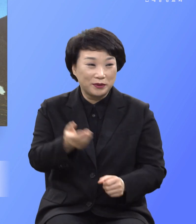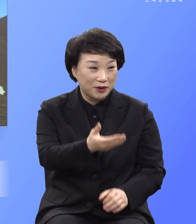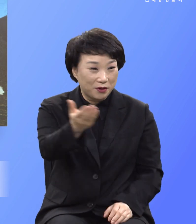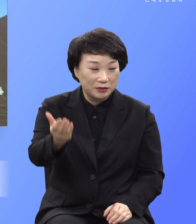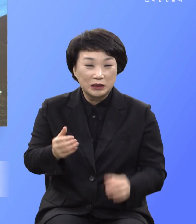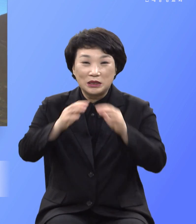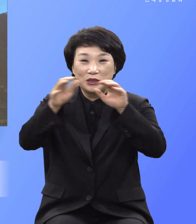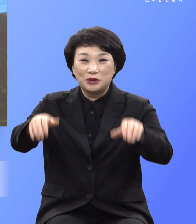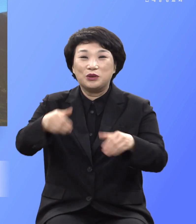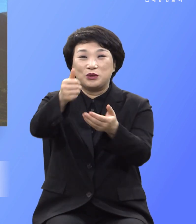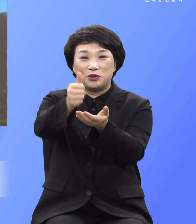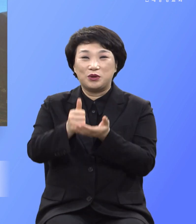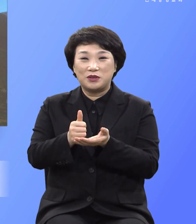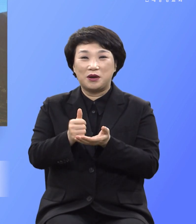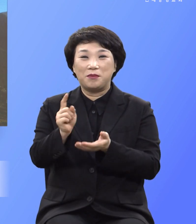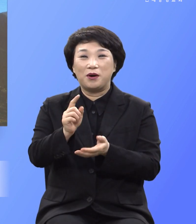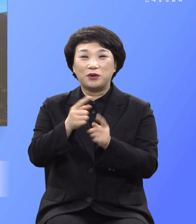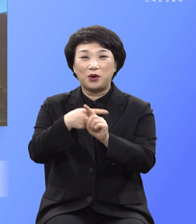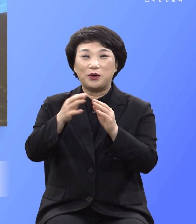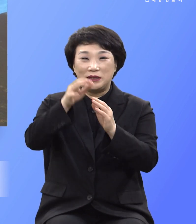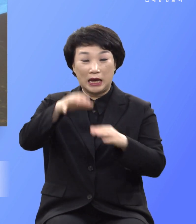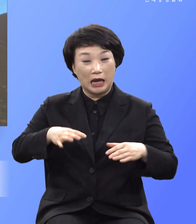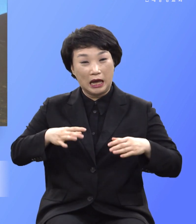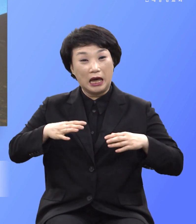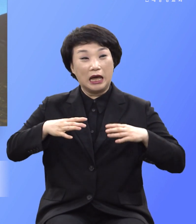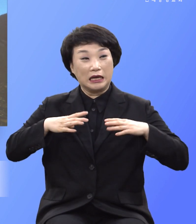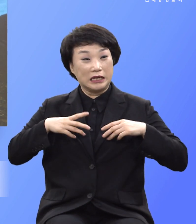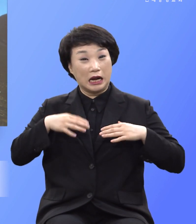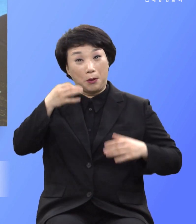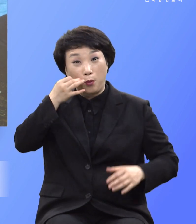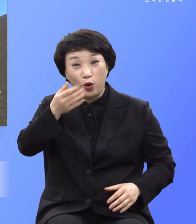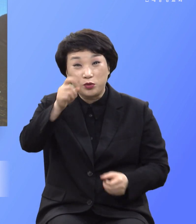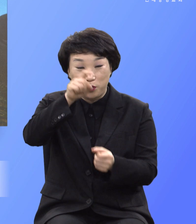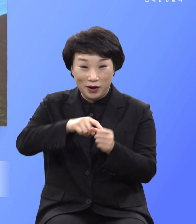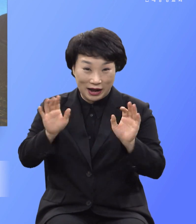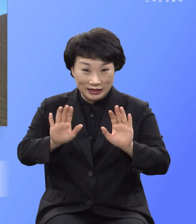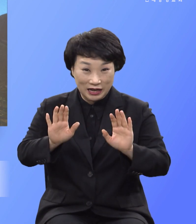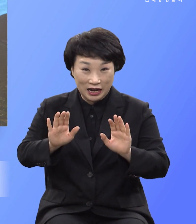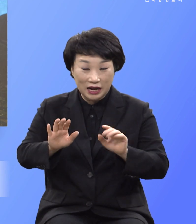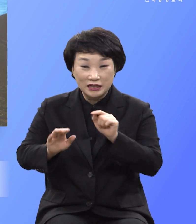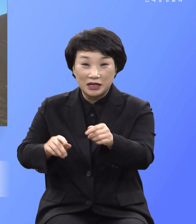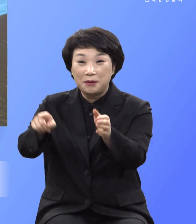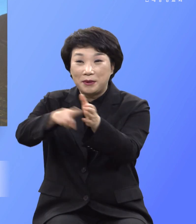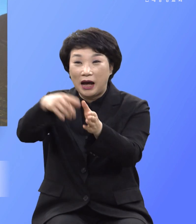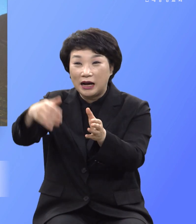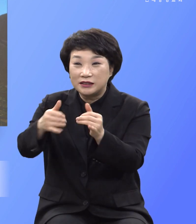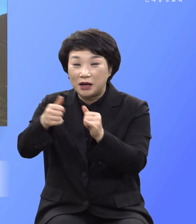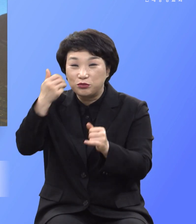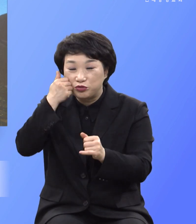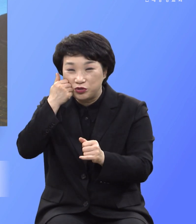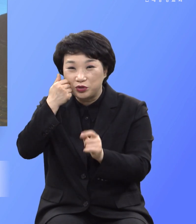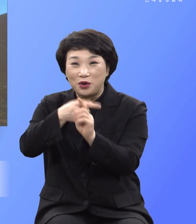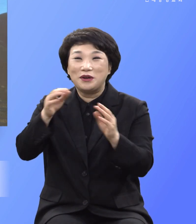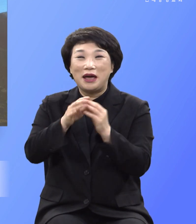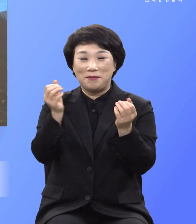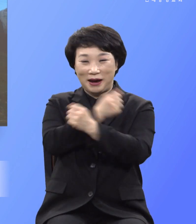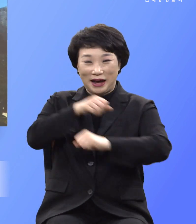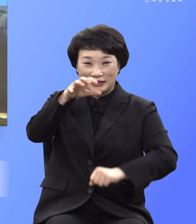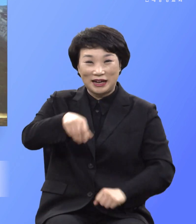초청은 바로 교회 자랑이 아니라 그들이 교회 마당을 밟고 우리의 전도의 목소리를 듣고